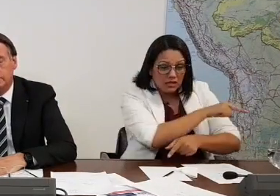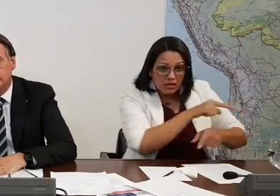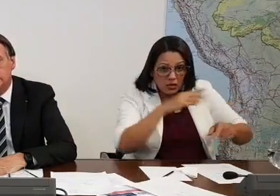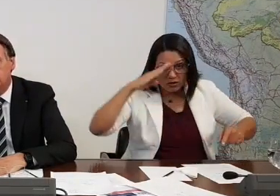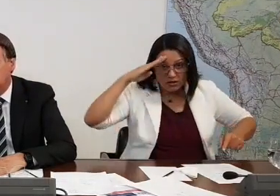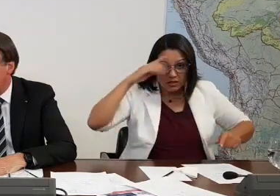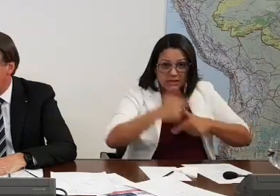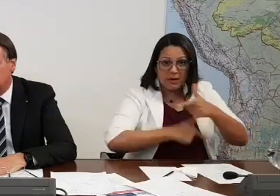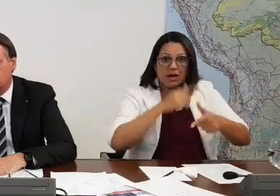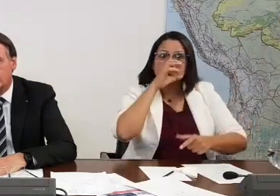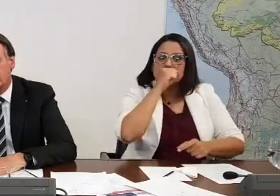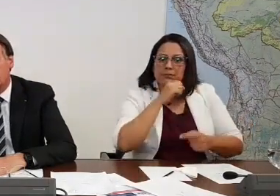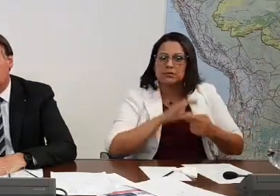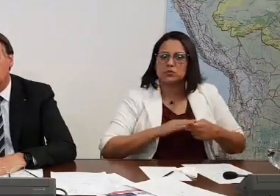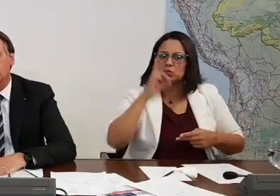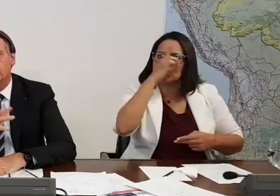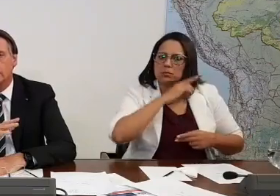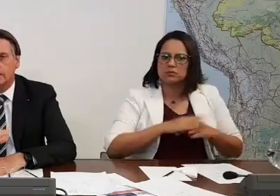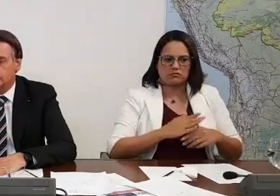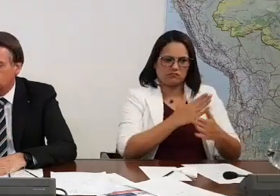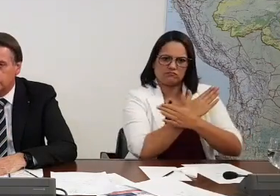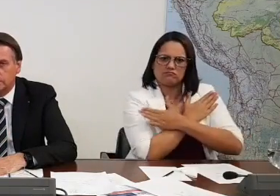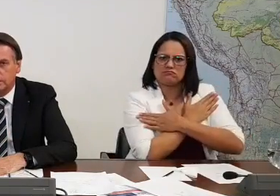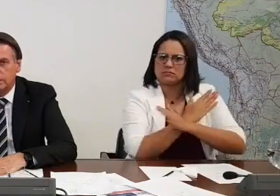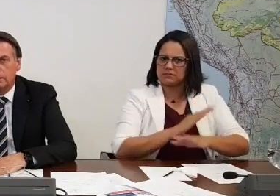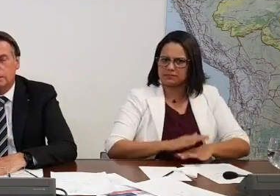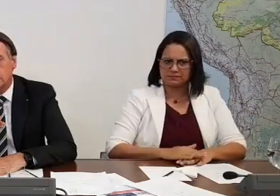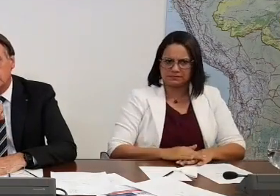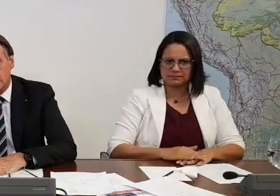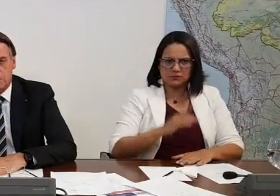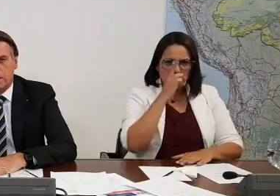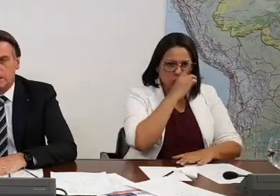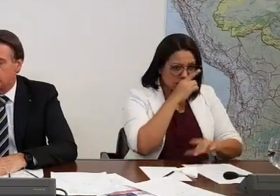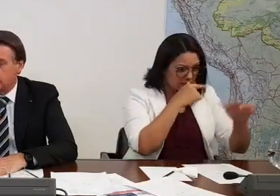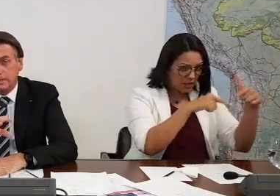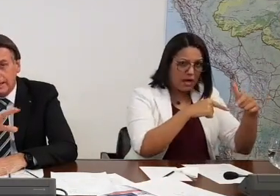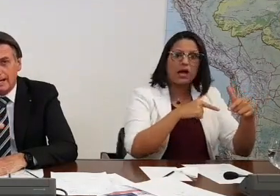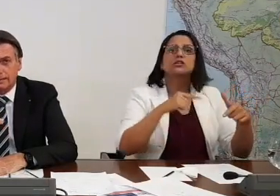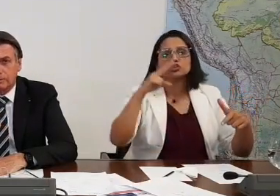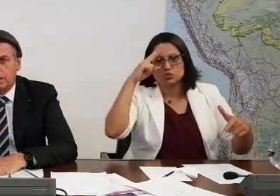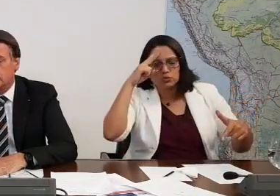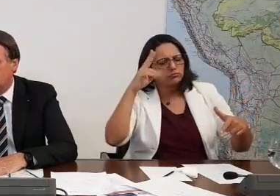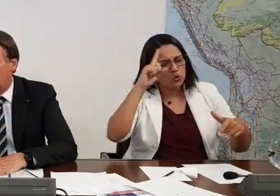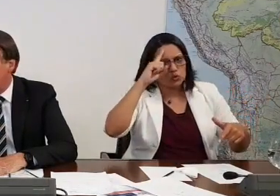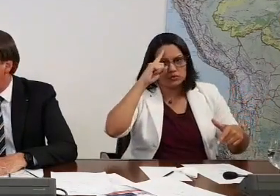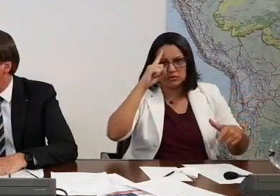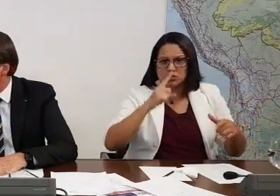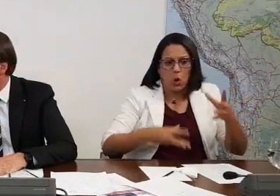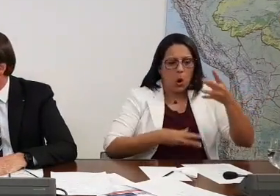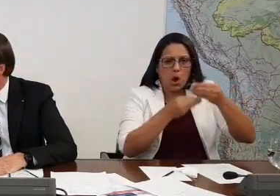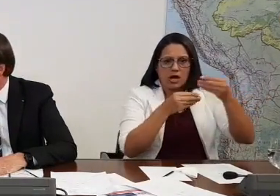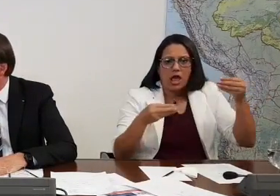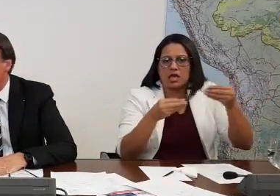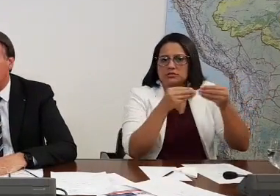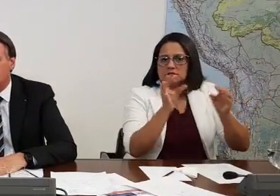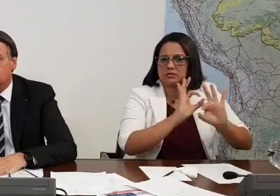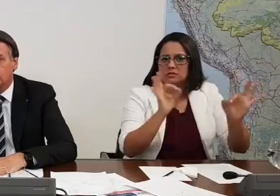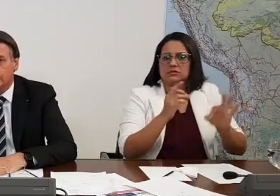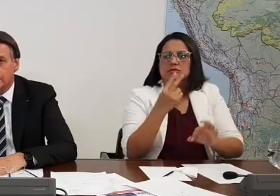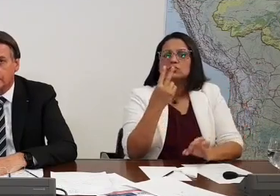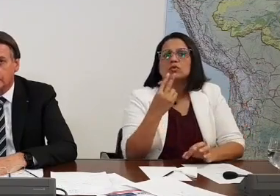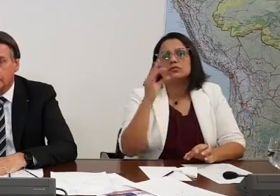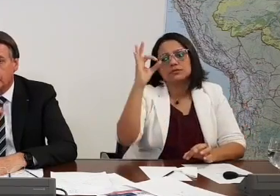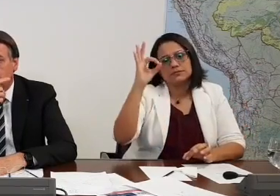dia e noite. Não tem essa história de trabalhar domingo, folgar na segunda. Não tem hora extra, não tem nada. O que eles ganham é 2% do